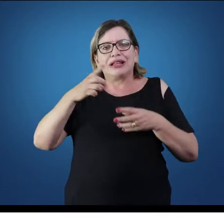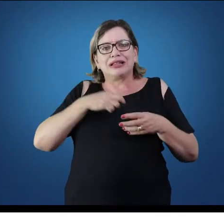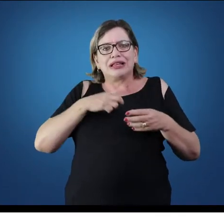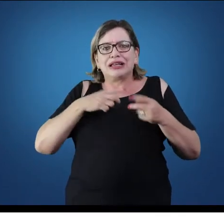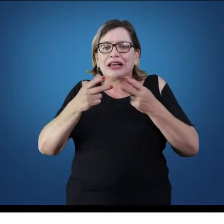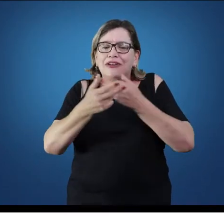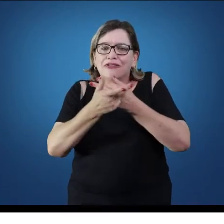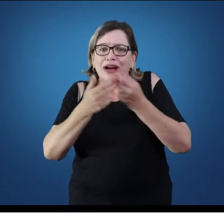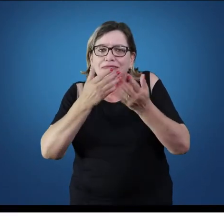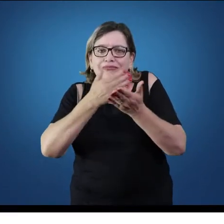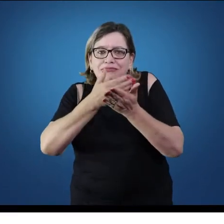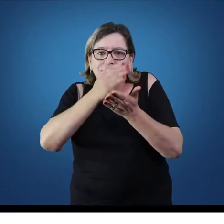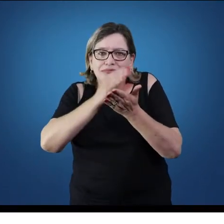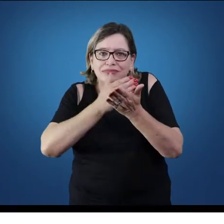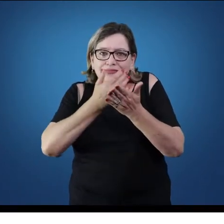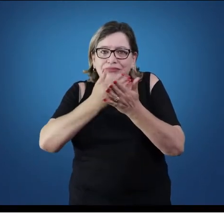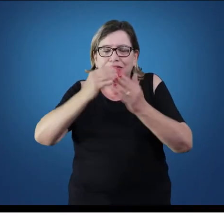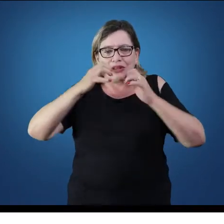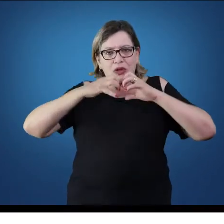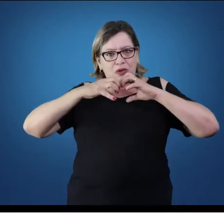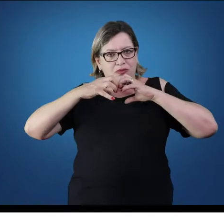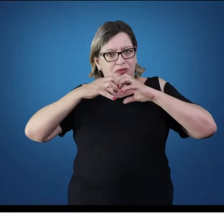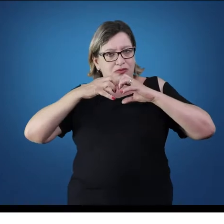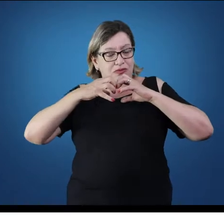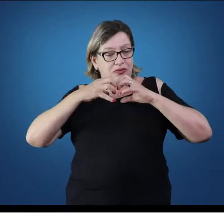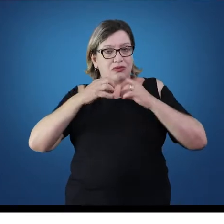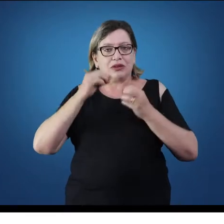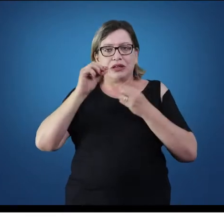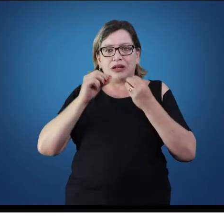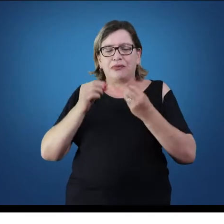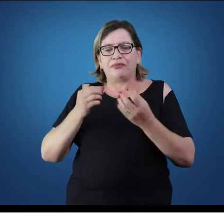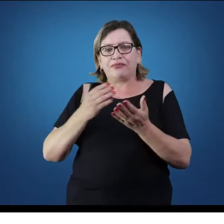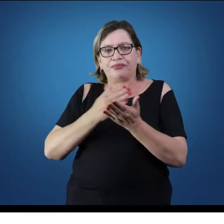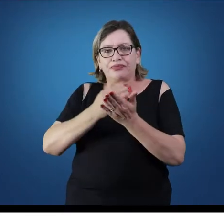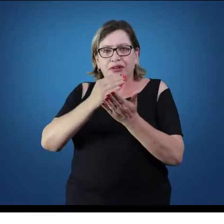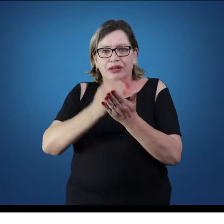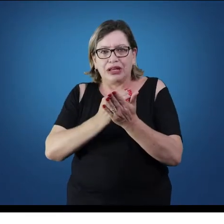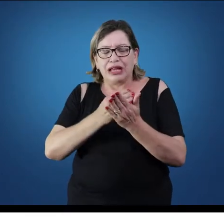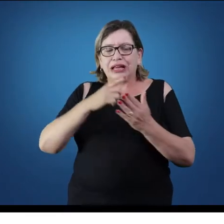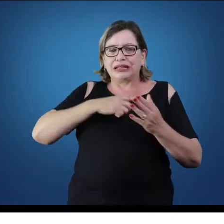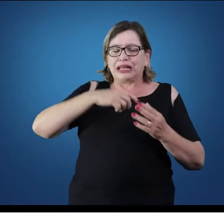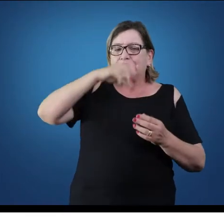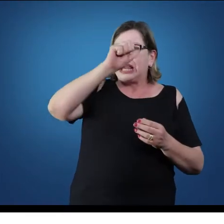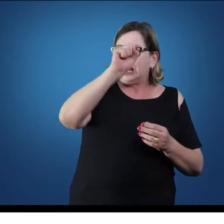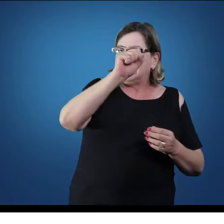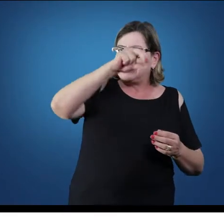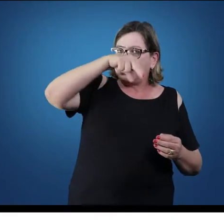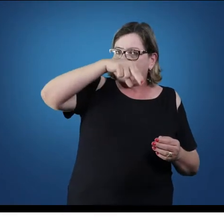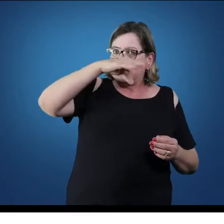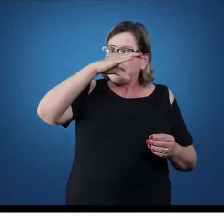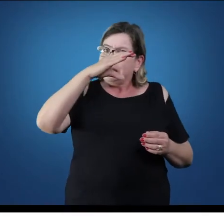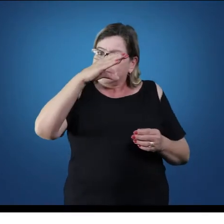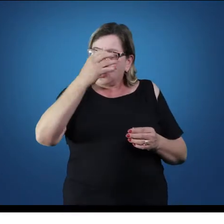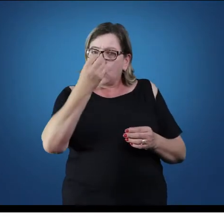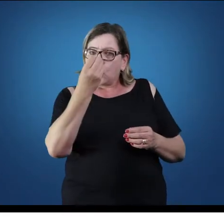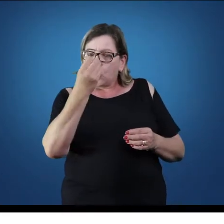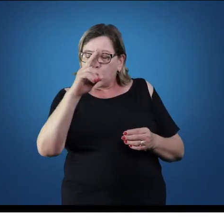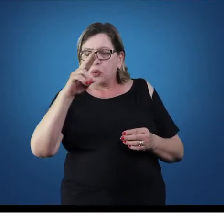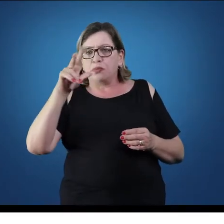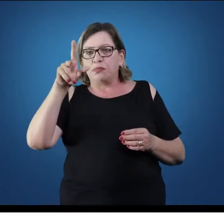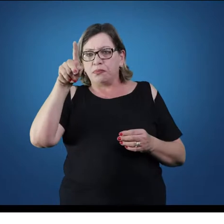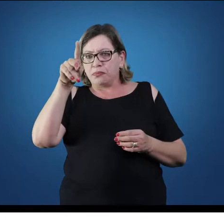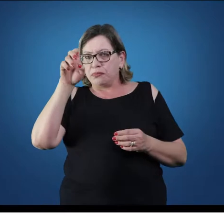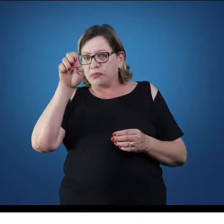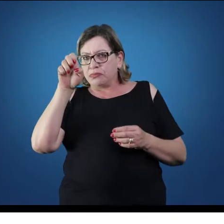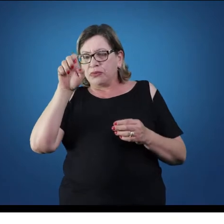várias divisões até do sistema nervoso, uma muito clássica aí é o sistema nervoso central e periférico. Nós vamos ter um